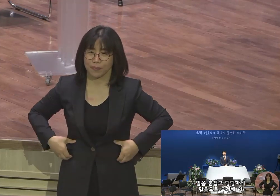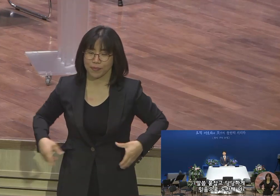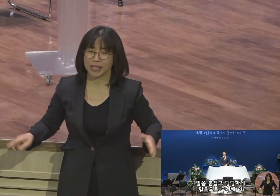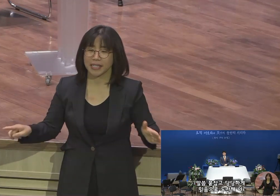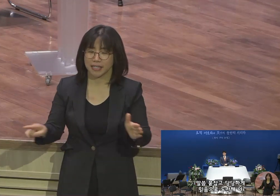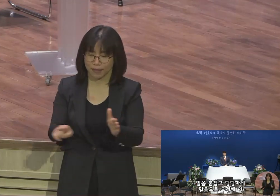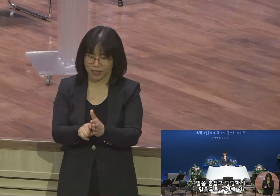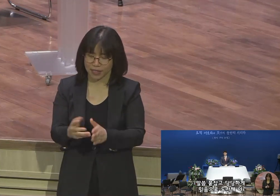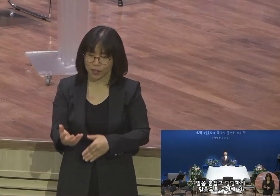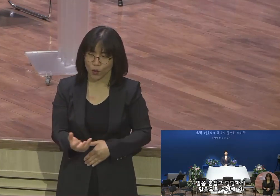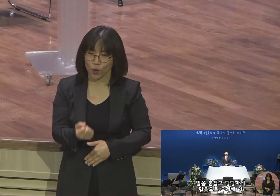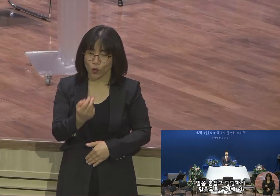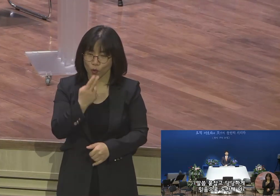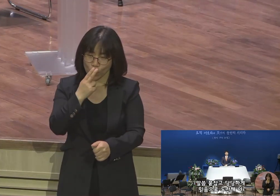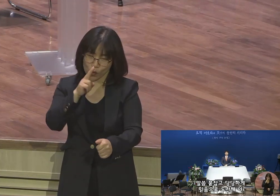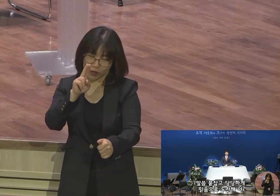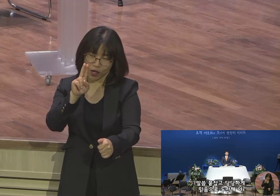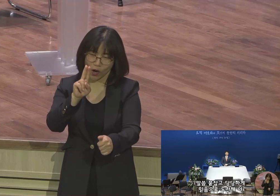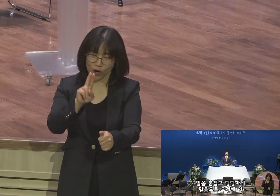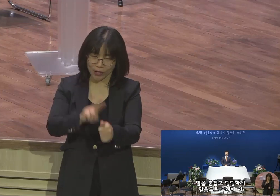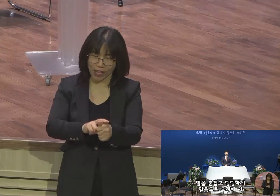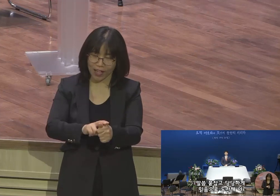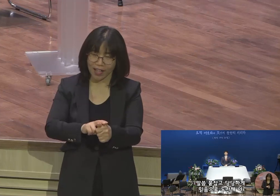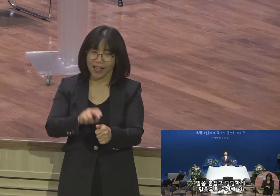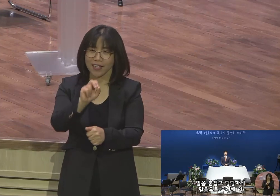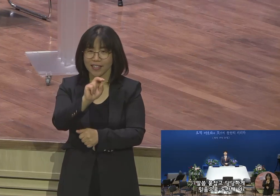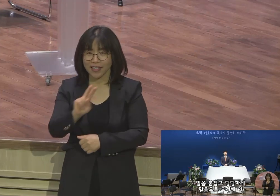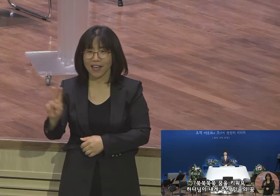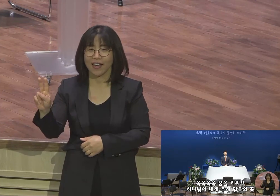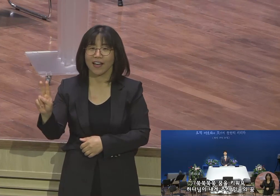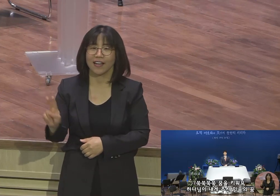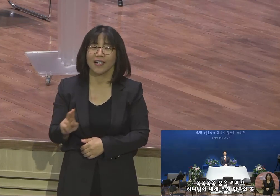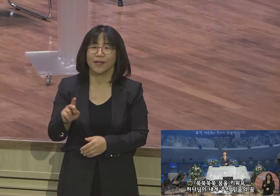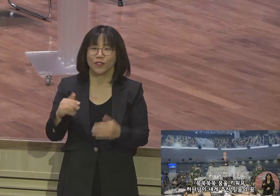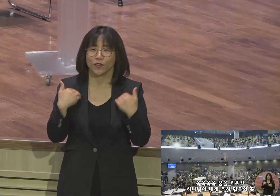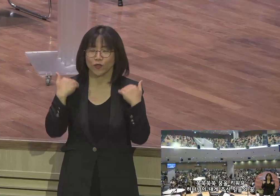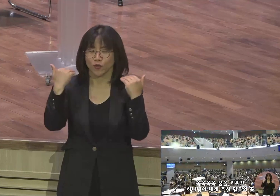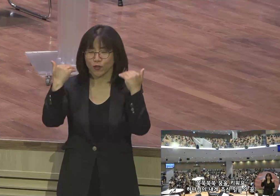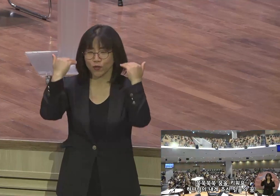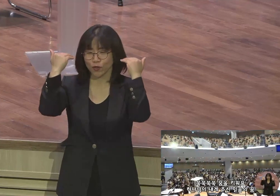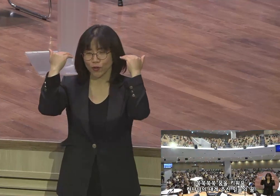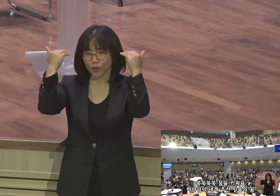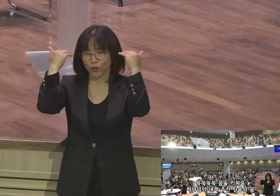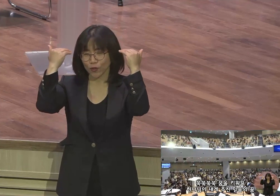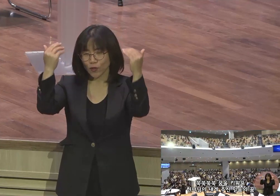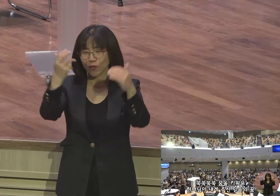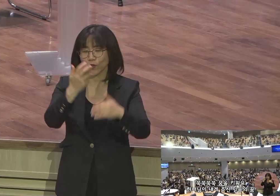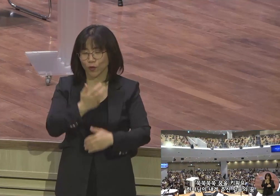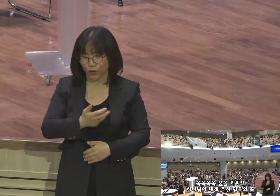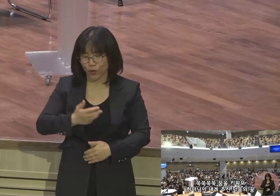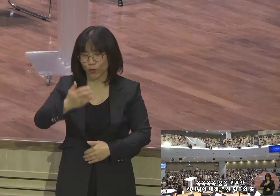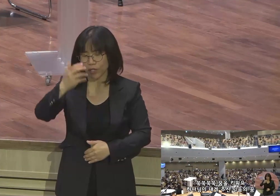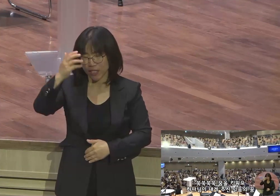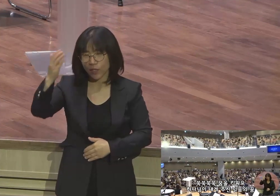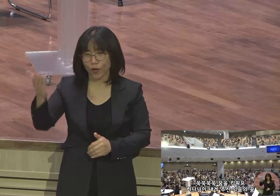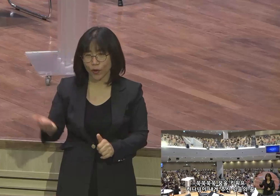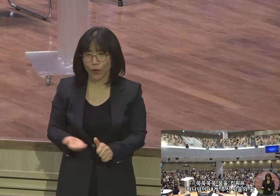이들로 도전에 자 슥슥슥슥 꿈을 키워요